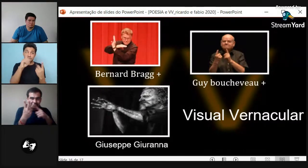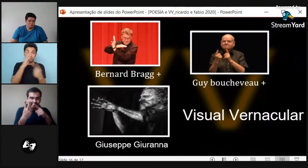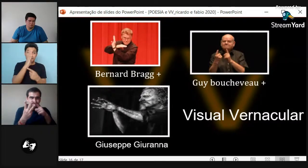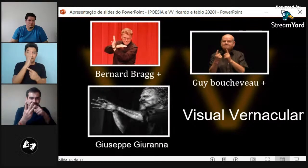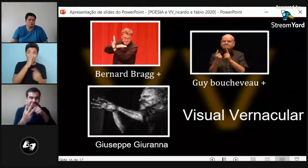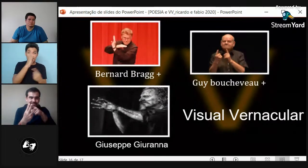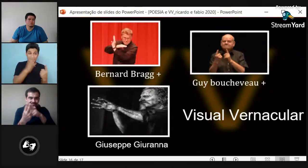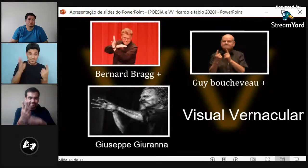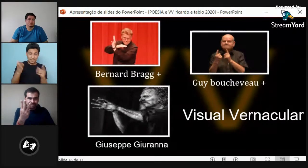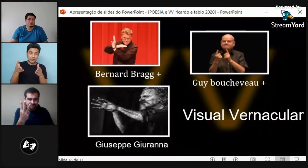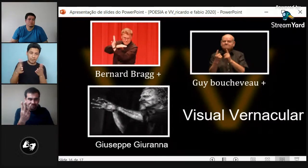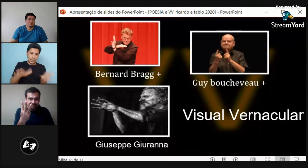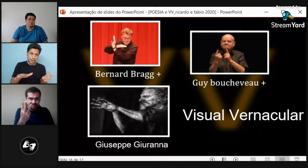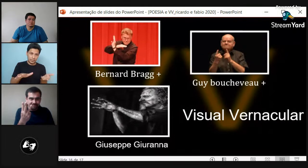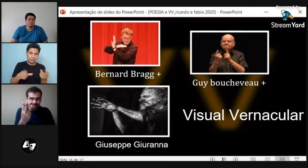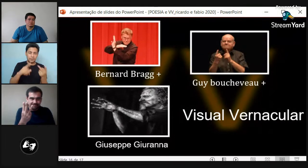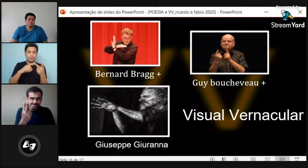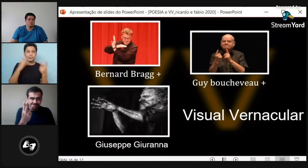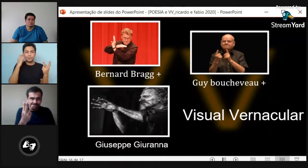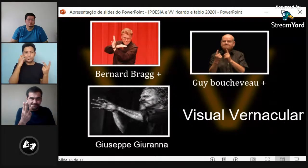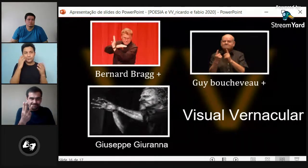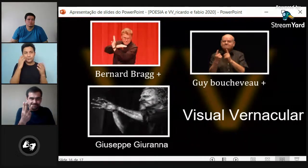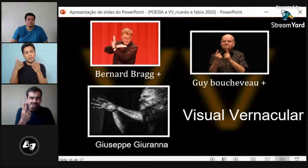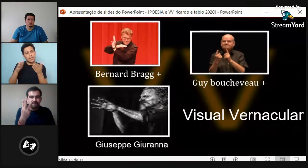Bueno. Bueno, estas son algunas personas.